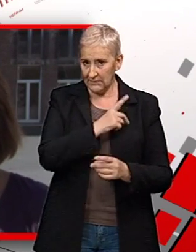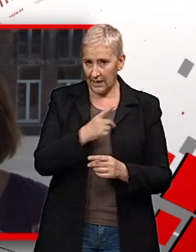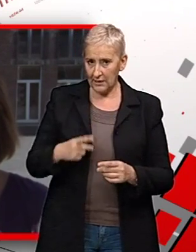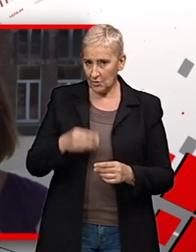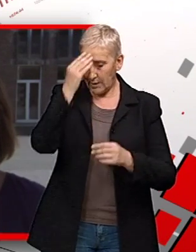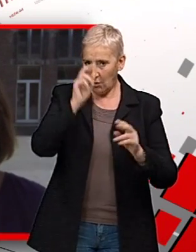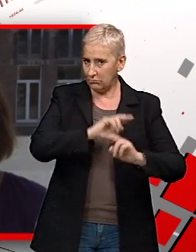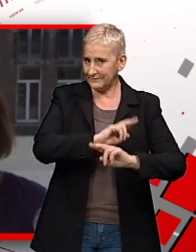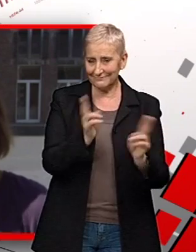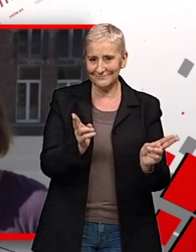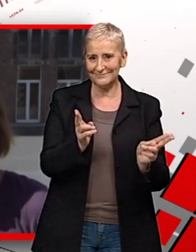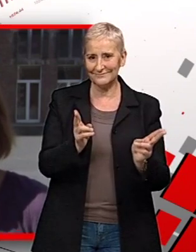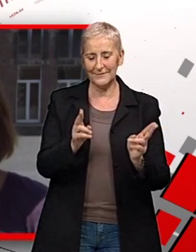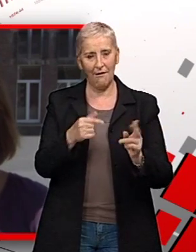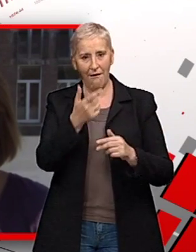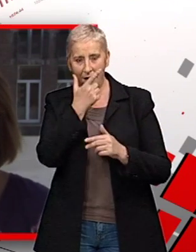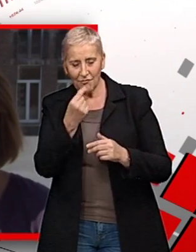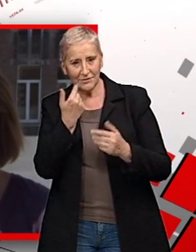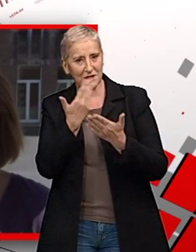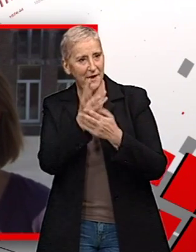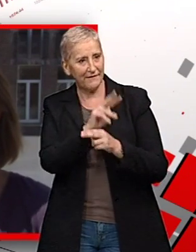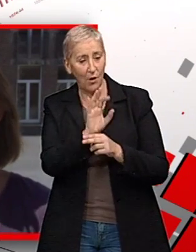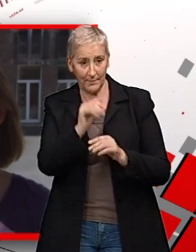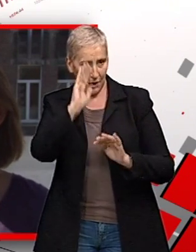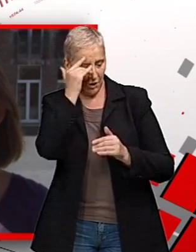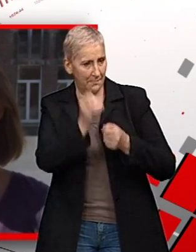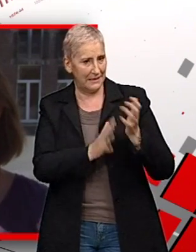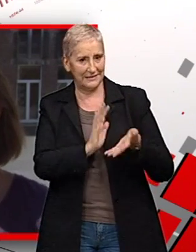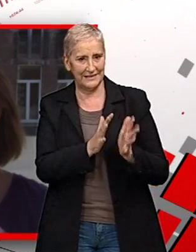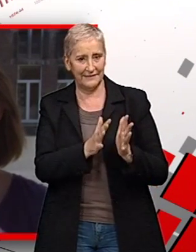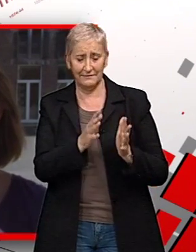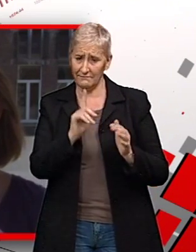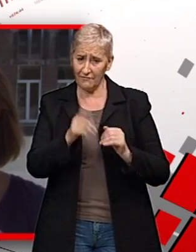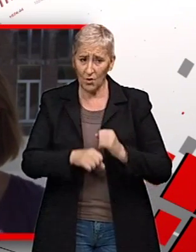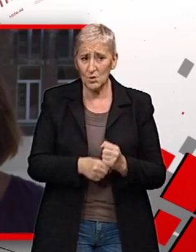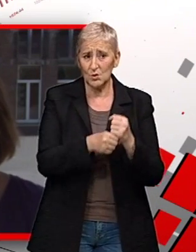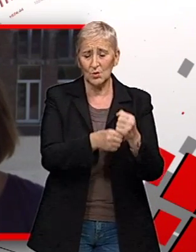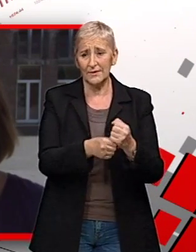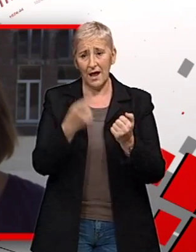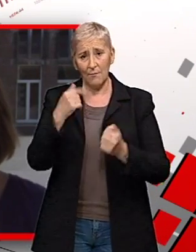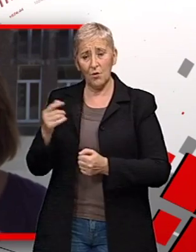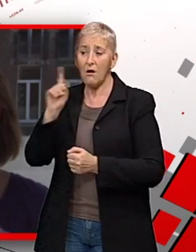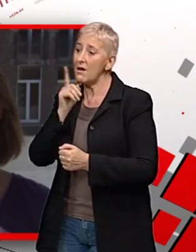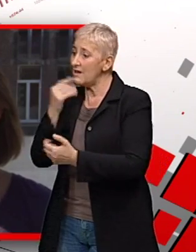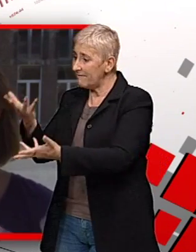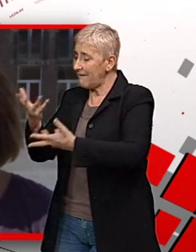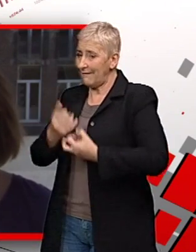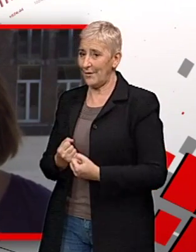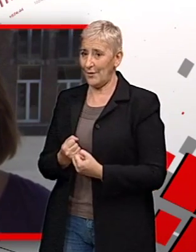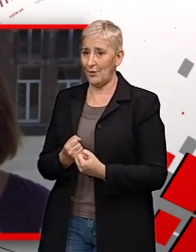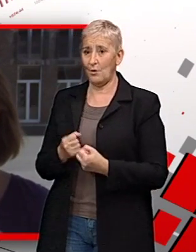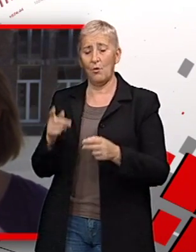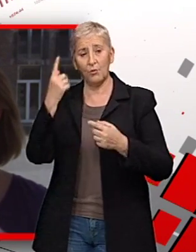est bienveillante mais qui par exemple n'est pas signante et donc c'est vrai qu'elle a besoin d'un soutien à l'accueil de ses élèves pour la